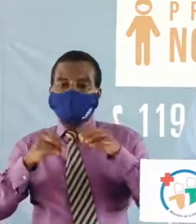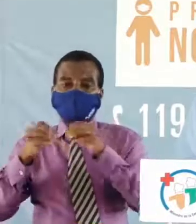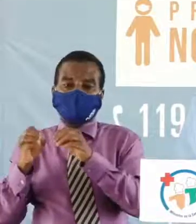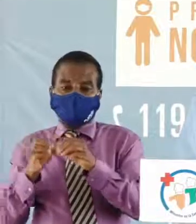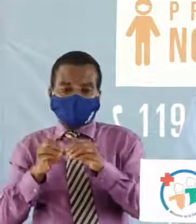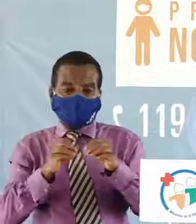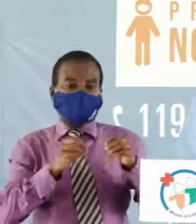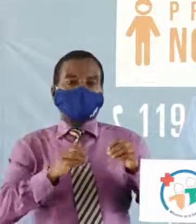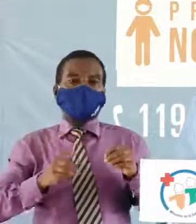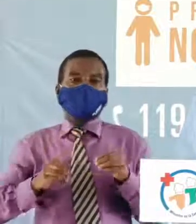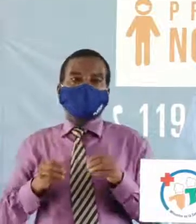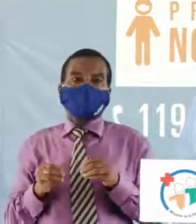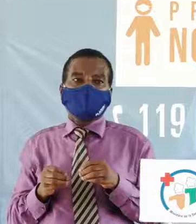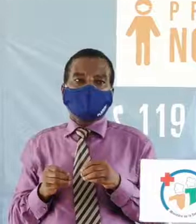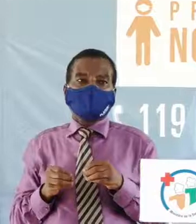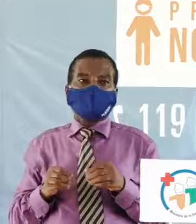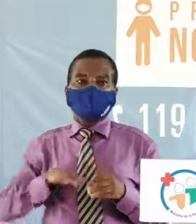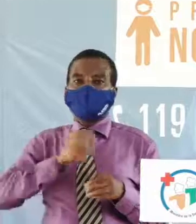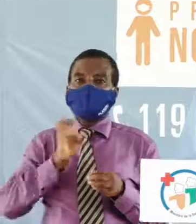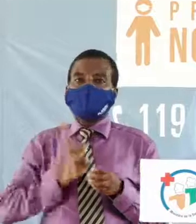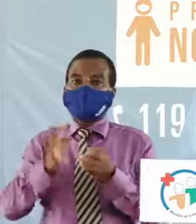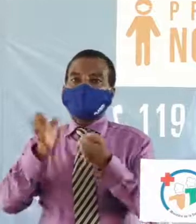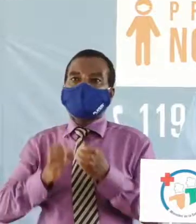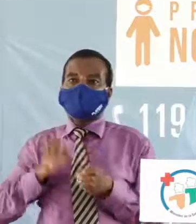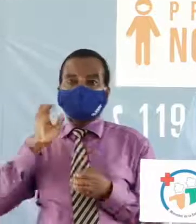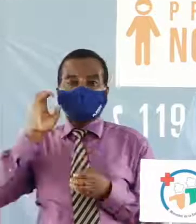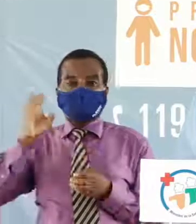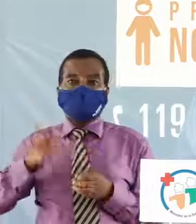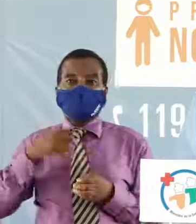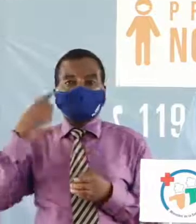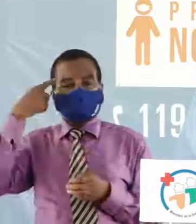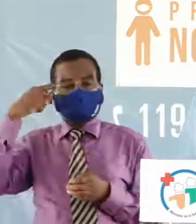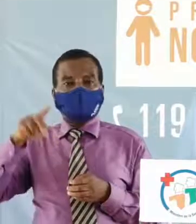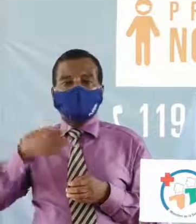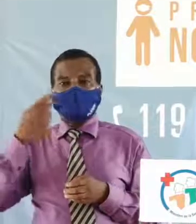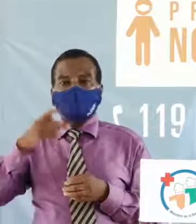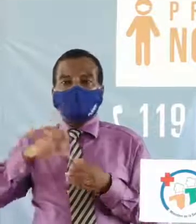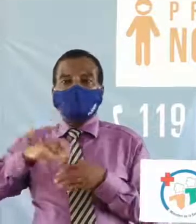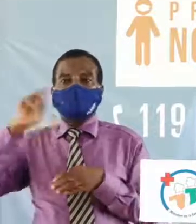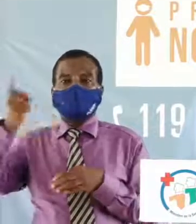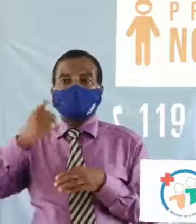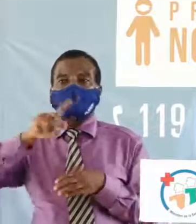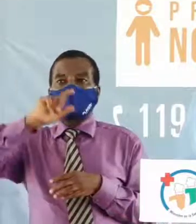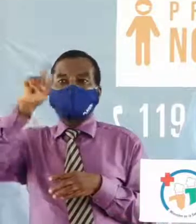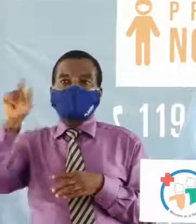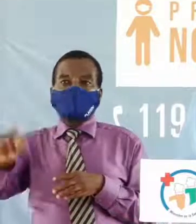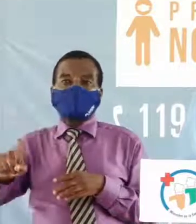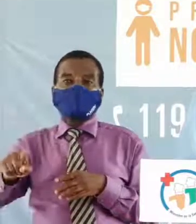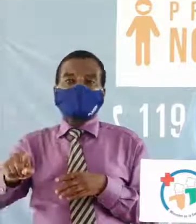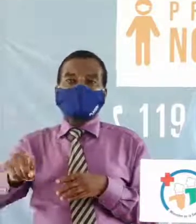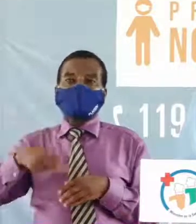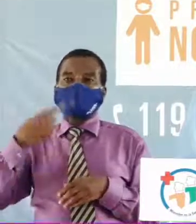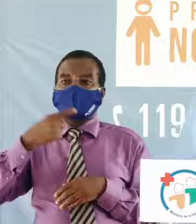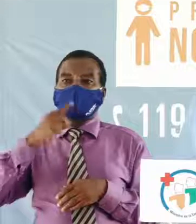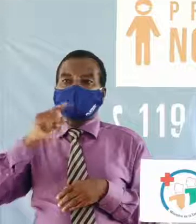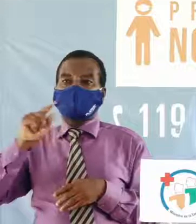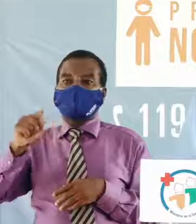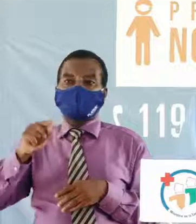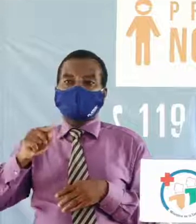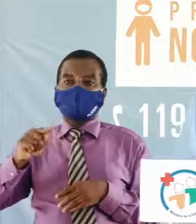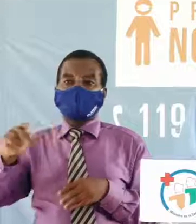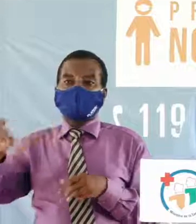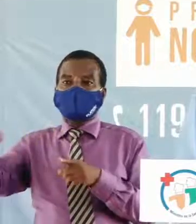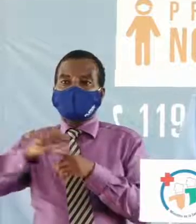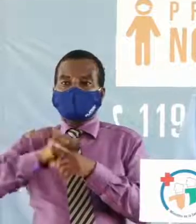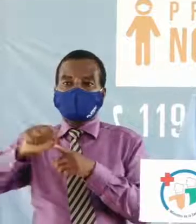'organisent je voudrais pour parler de la première question qui est donc l